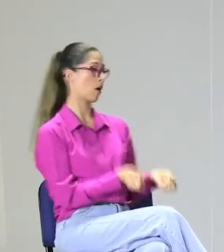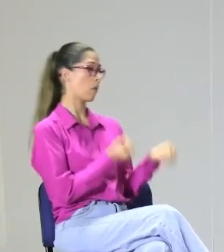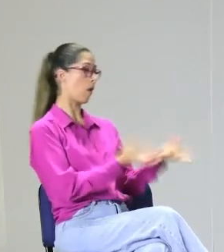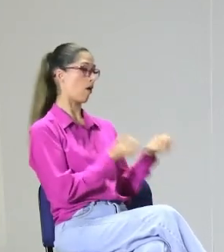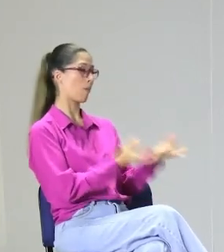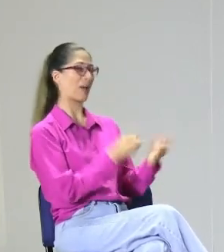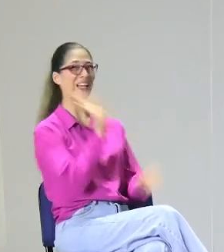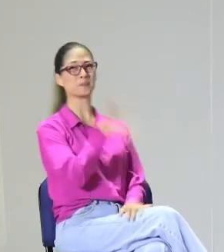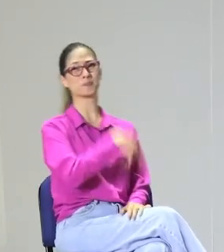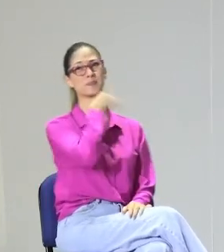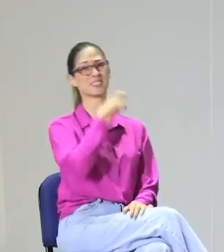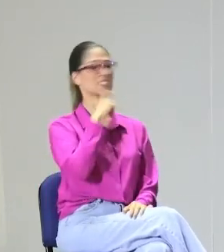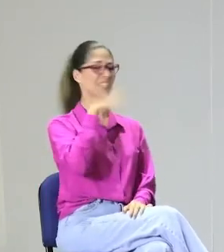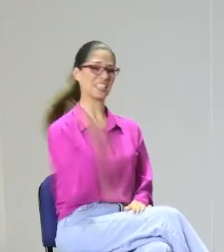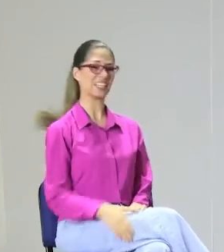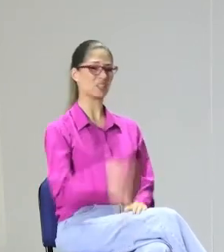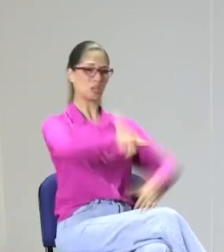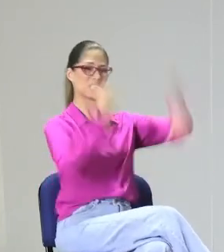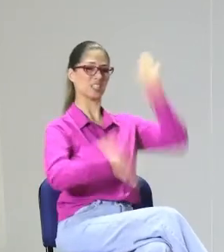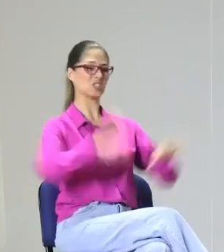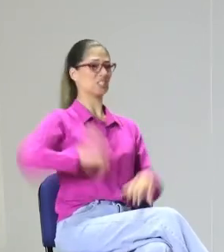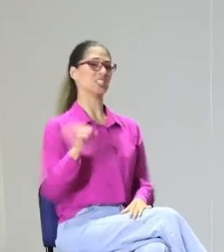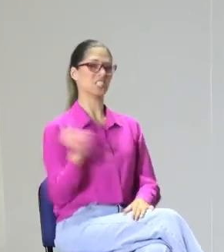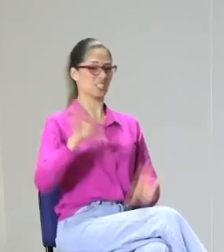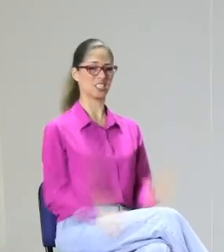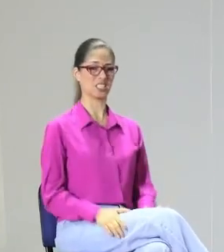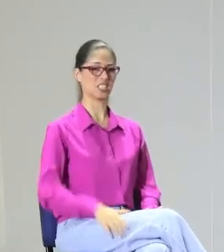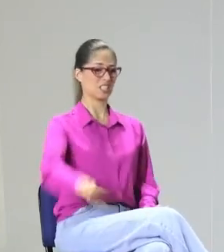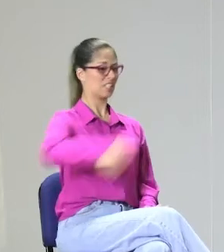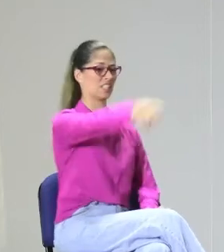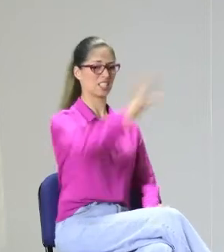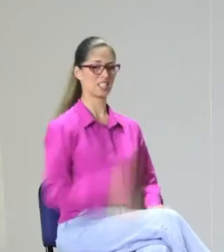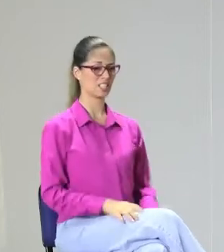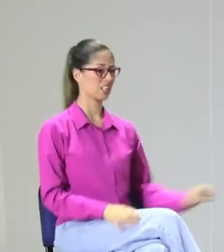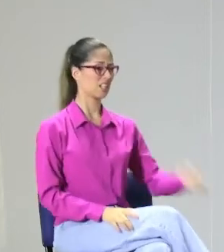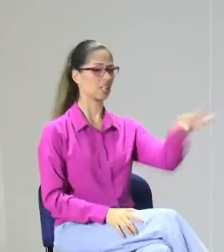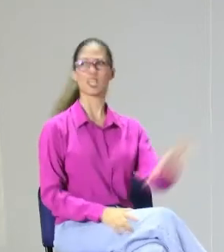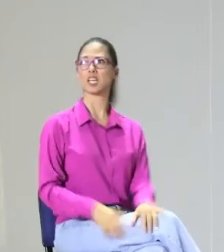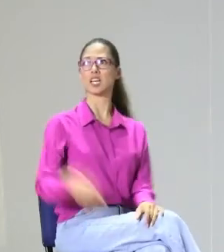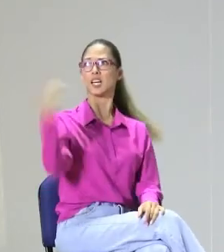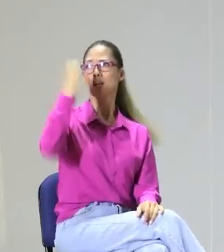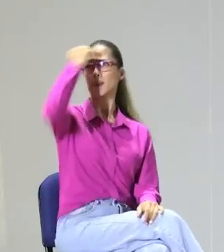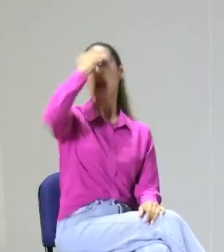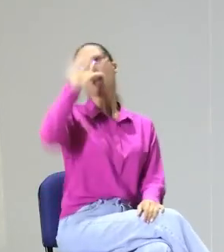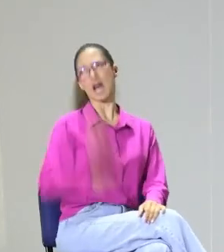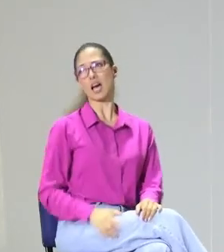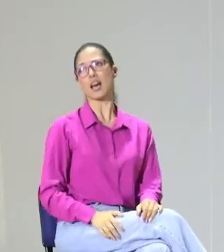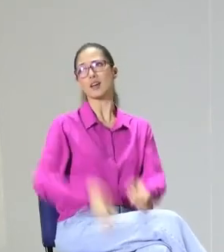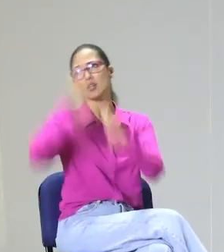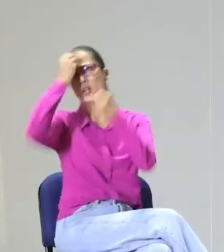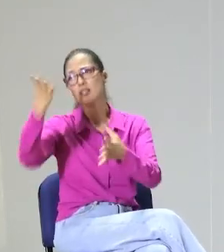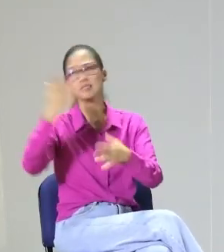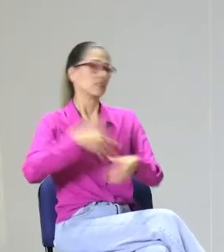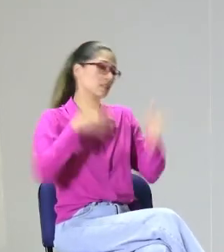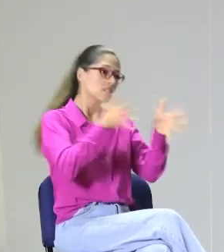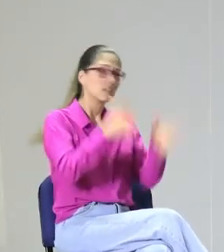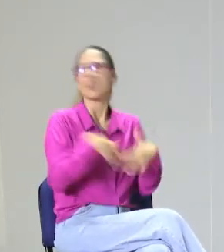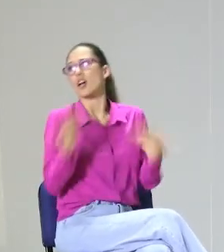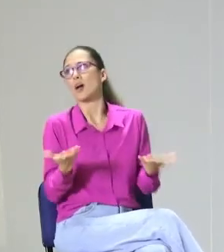esa visión de, ay no, la actividad que yo tengo como modelo lingüístico es súper sencilla, a mí me dan un buen sueldo. Vea niño, quédese quieto,